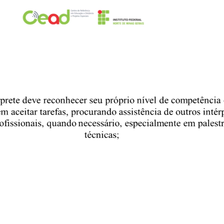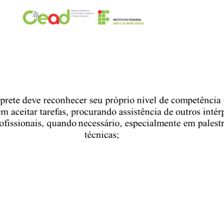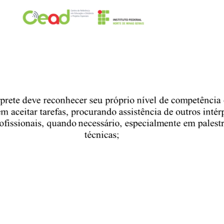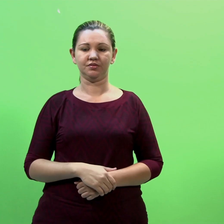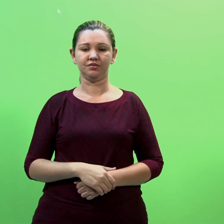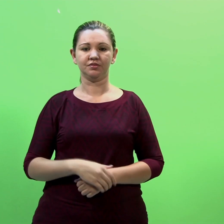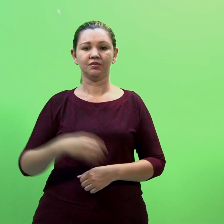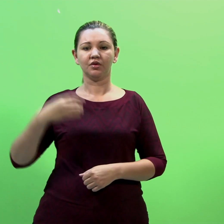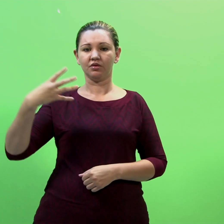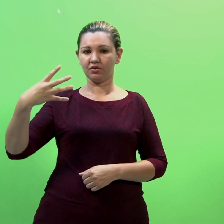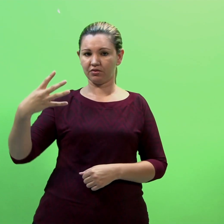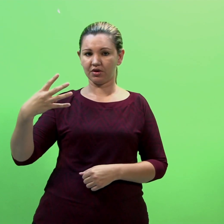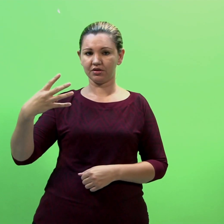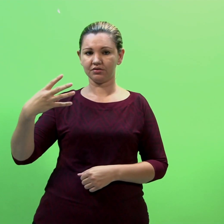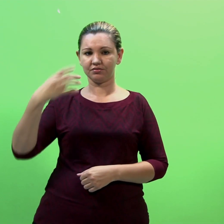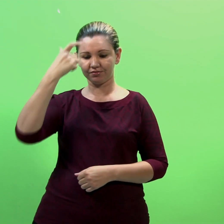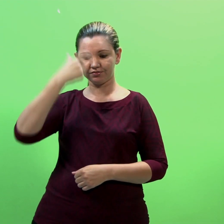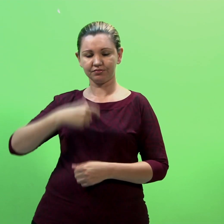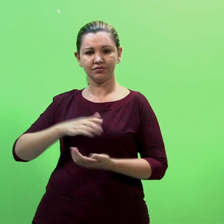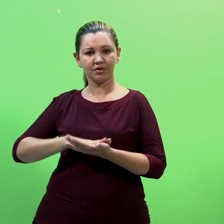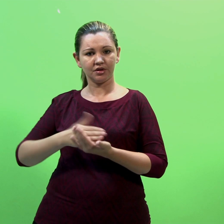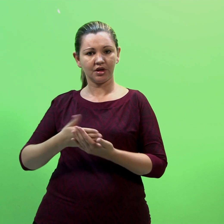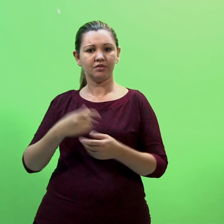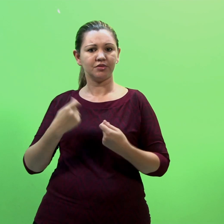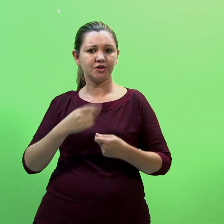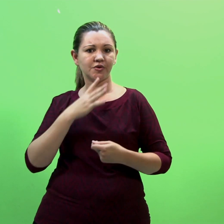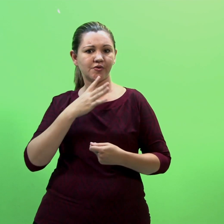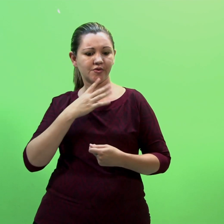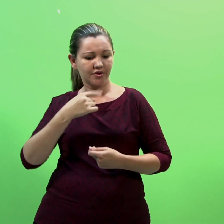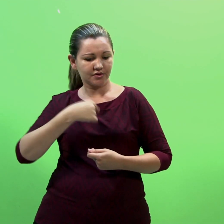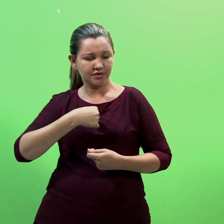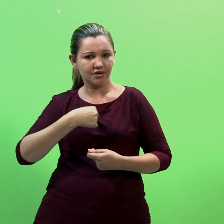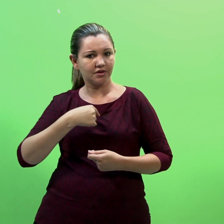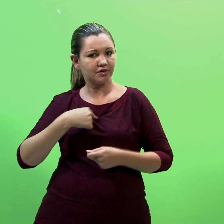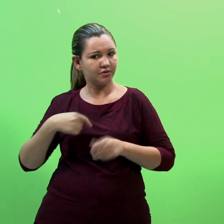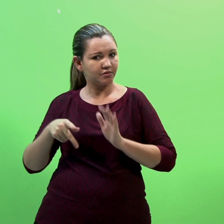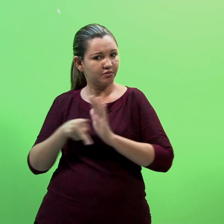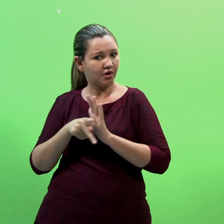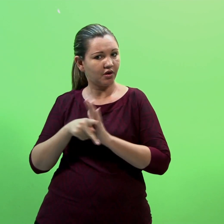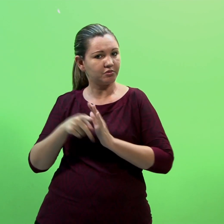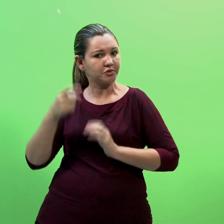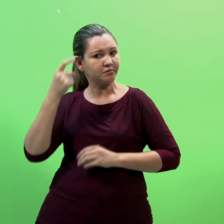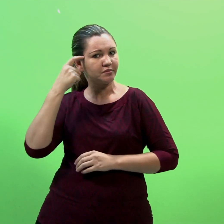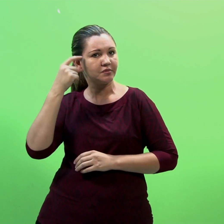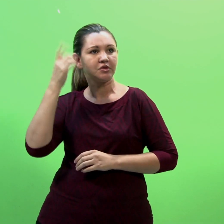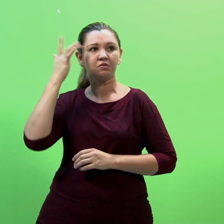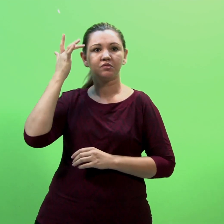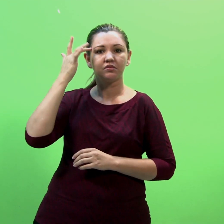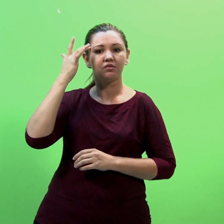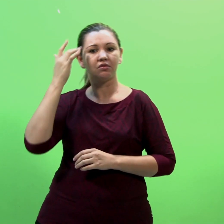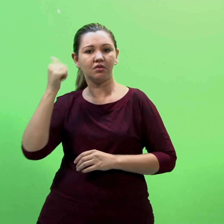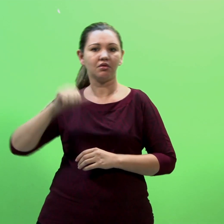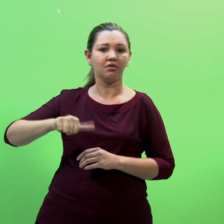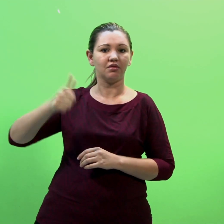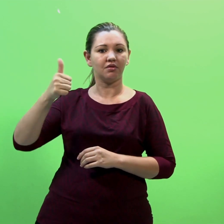4. O intérprete deve reconhecer seu próprio nível de competência e ser prudente em aceitar tarefas